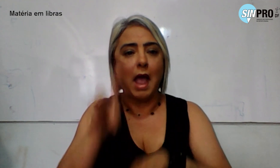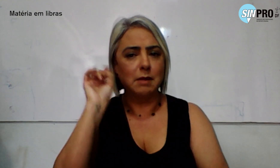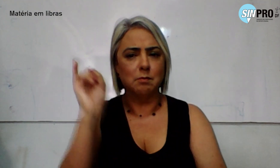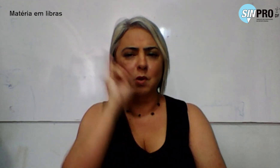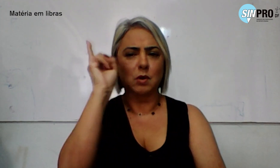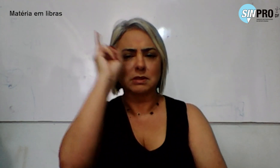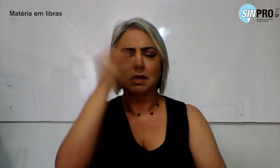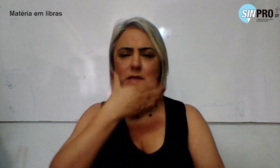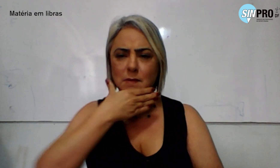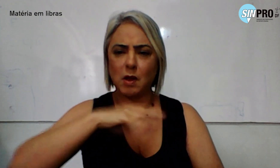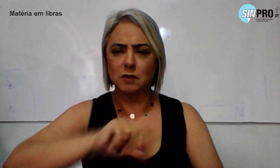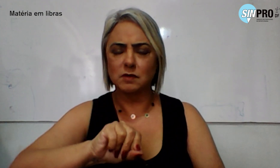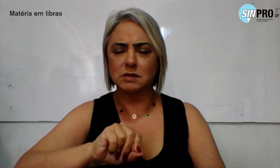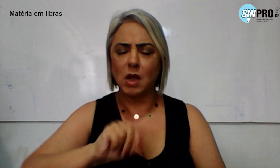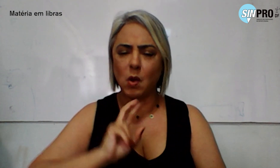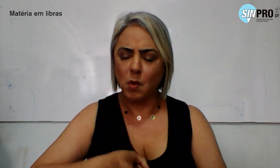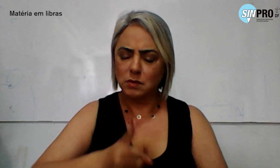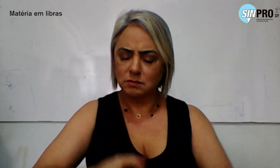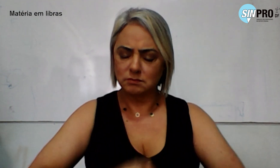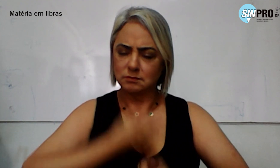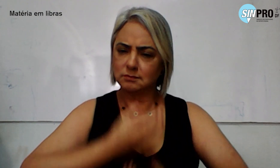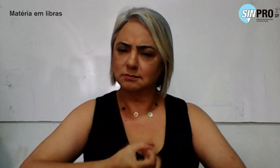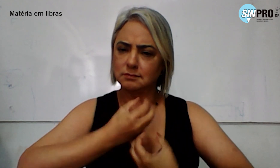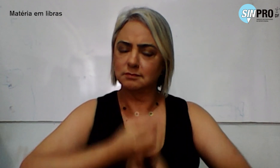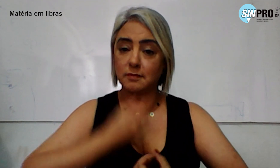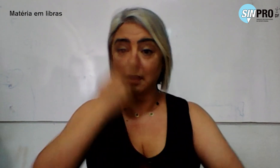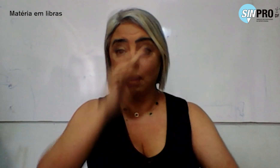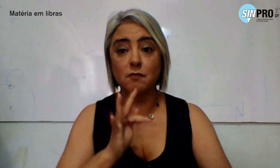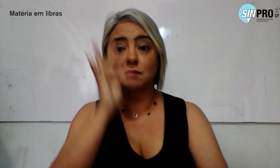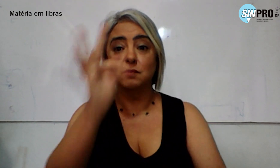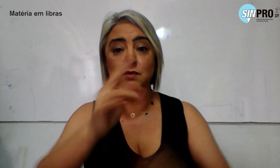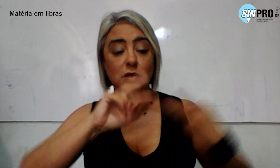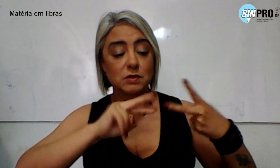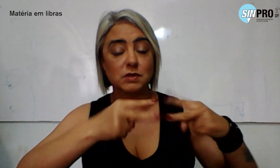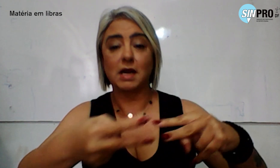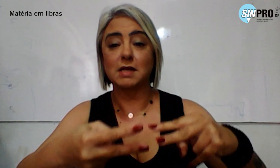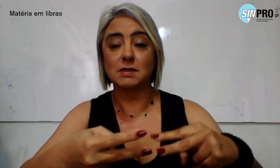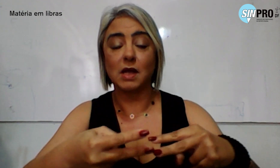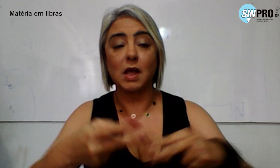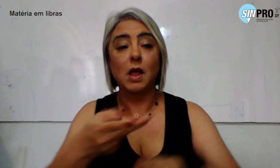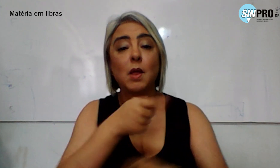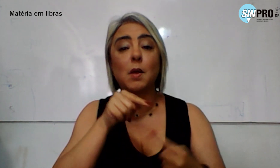segue como uma fonte de inspiração para futuras gerações na busca por uma